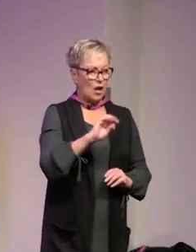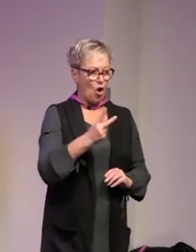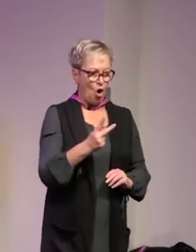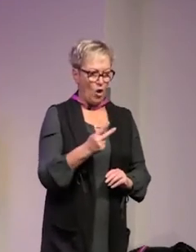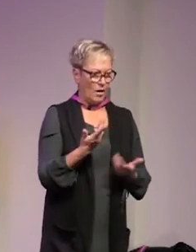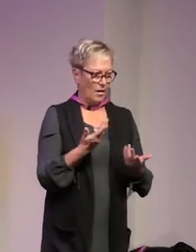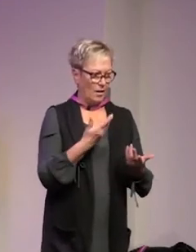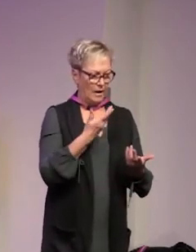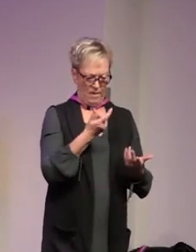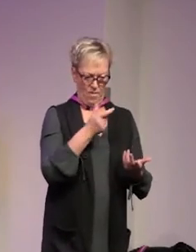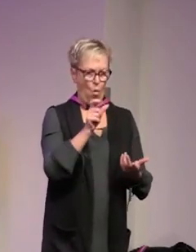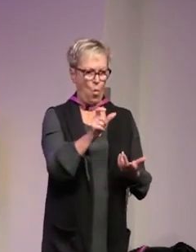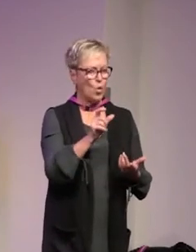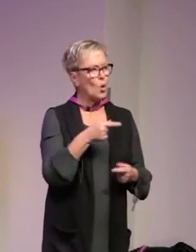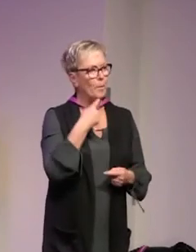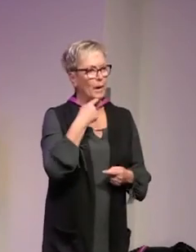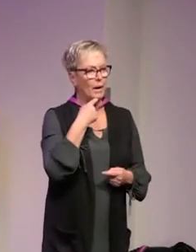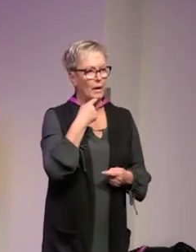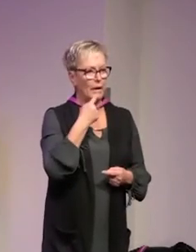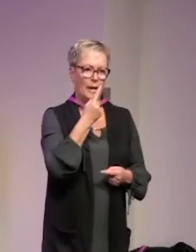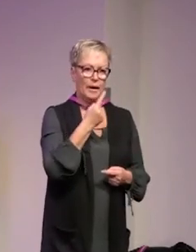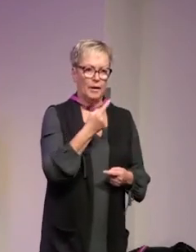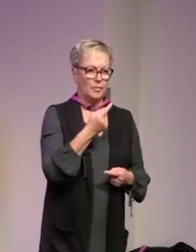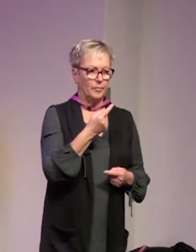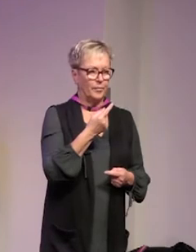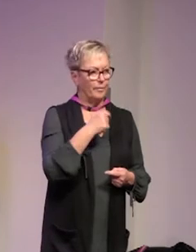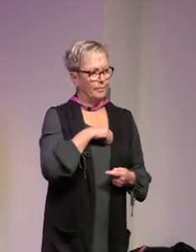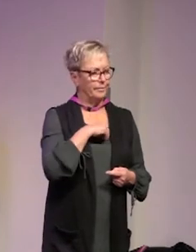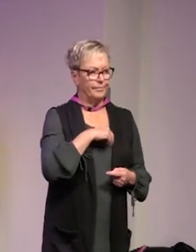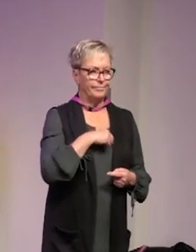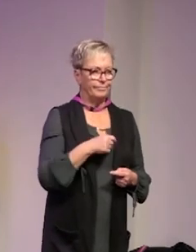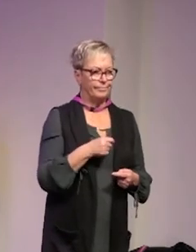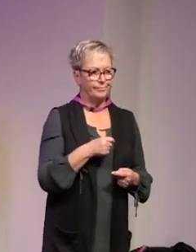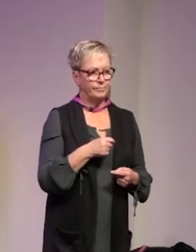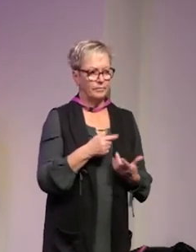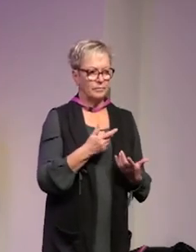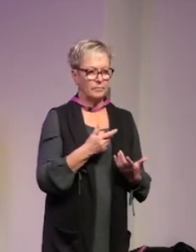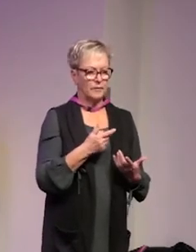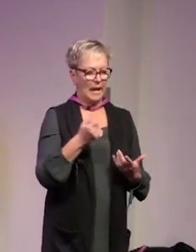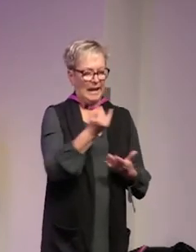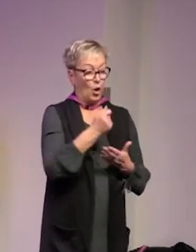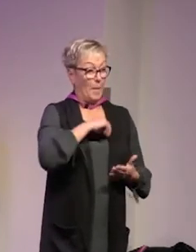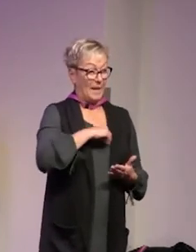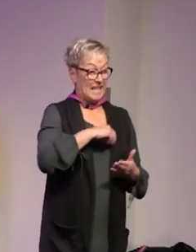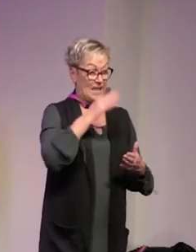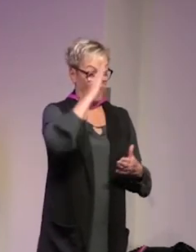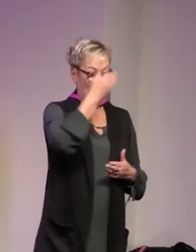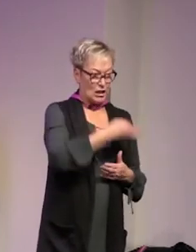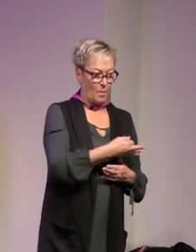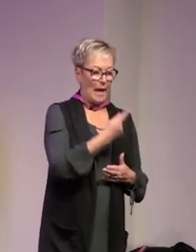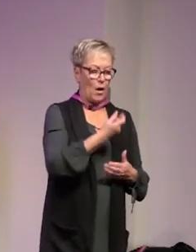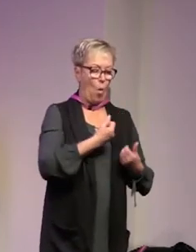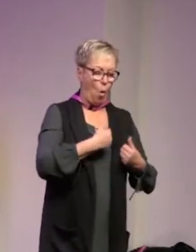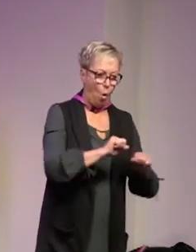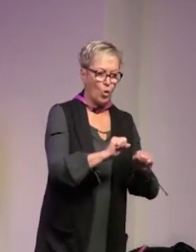ett mycket vackert ord det är ju ett ord som benämner inom medicinsk